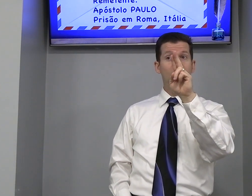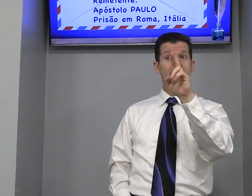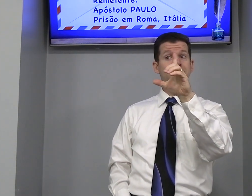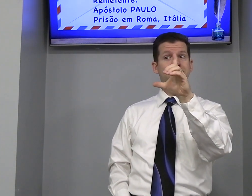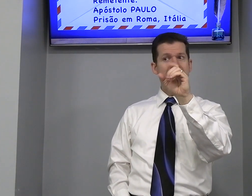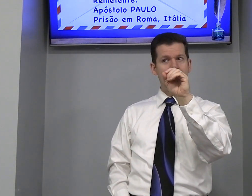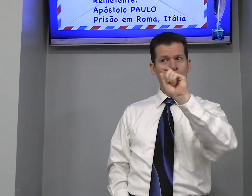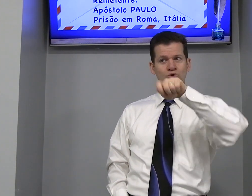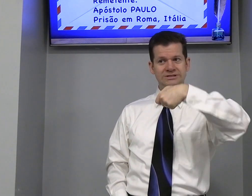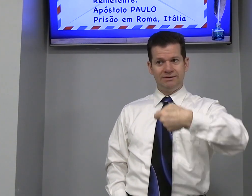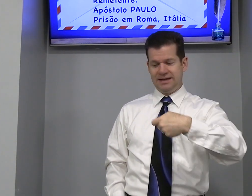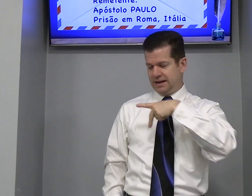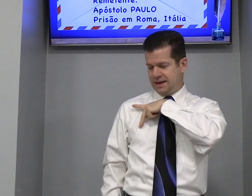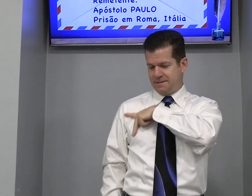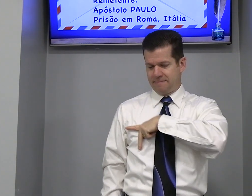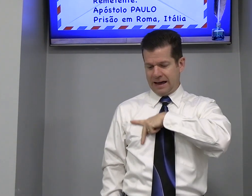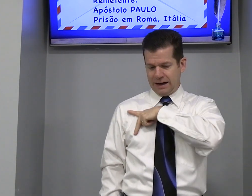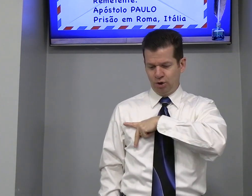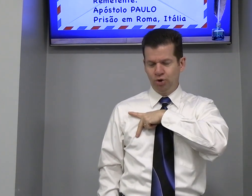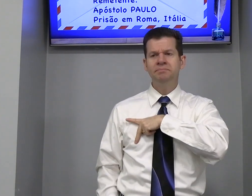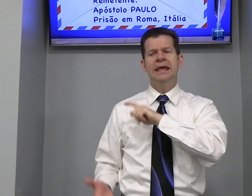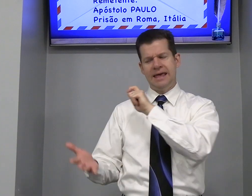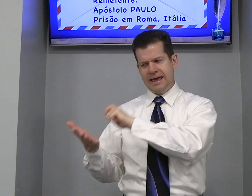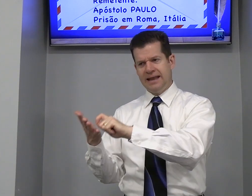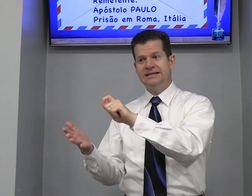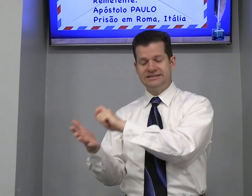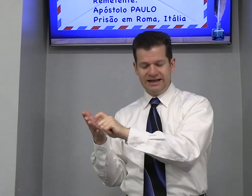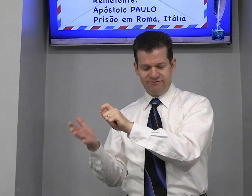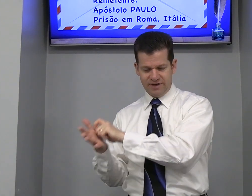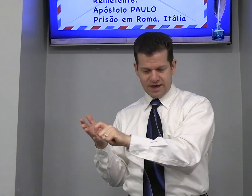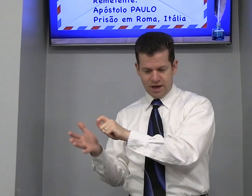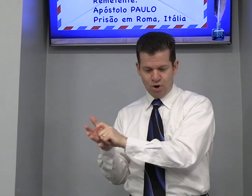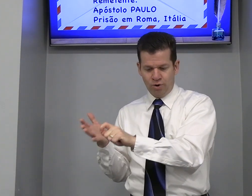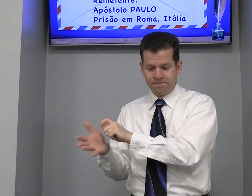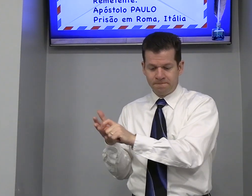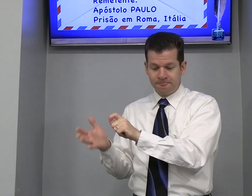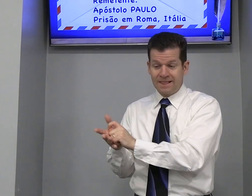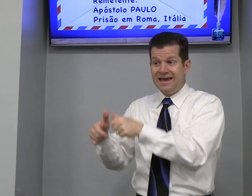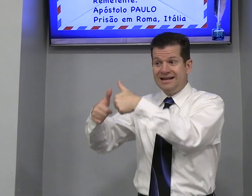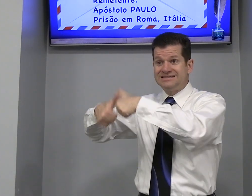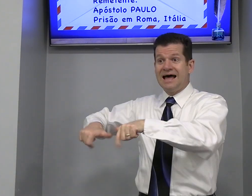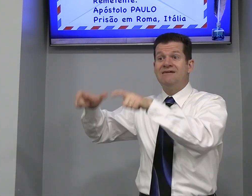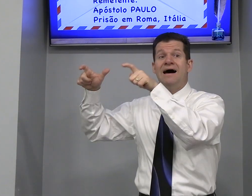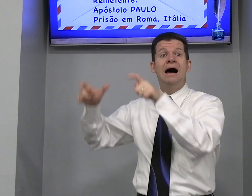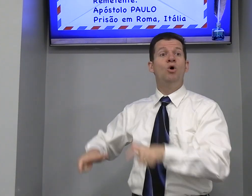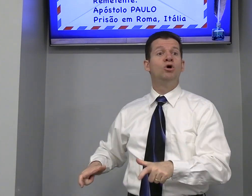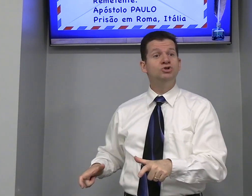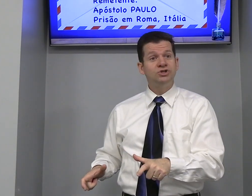Paulo, o sinal dele, Paulo Ele escreveu, ele estava aonde?